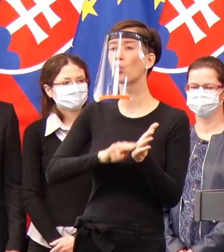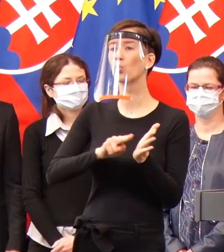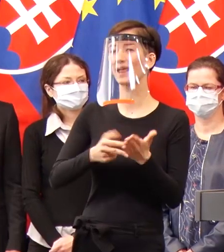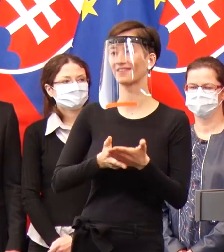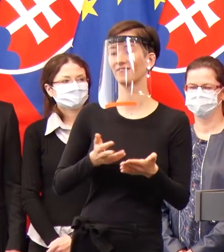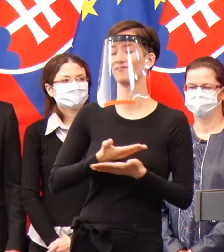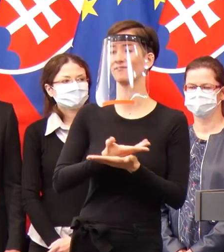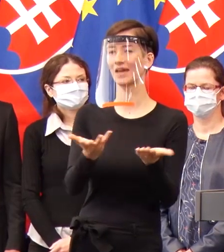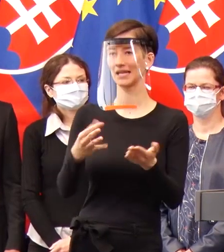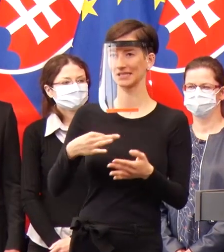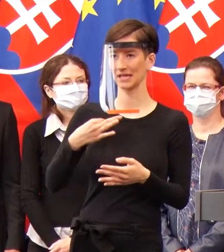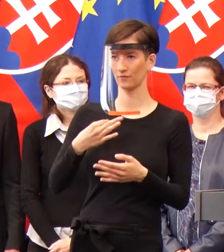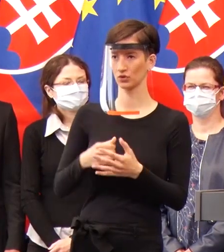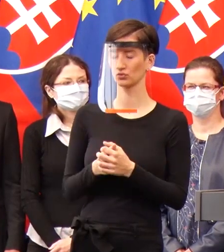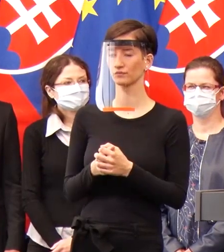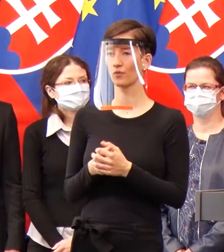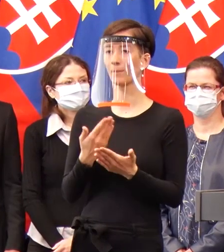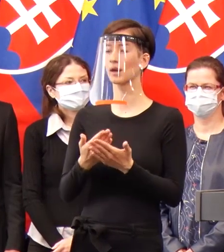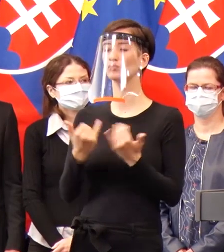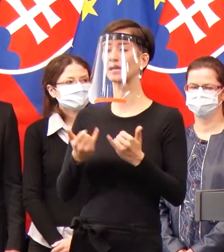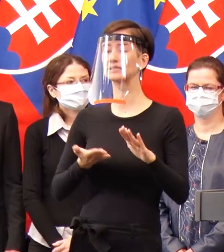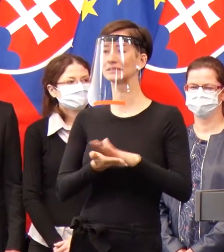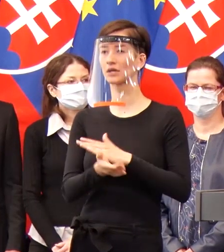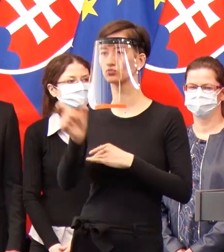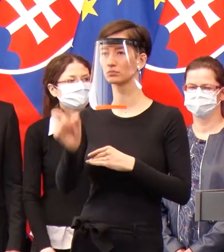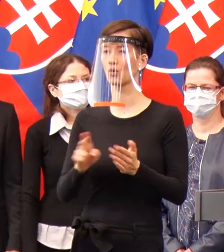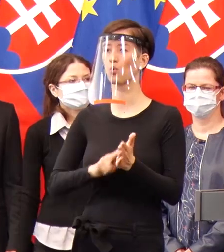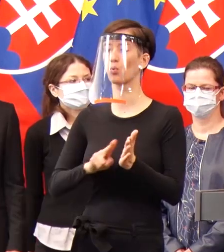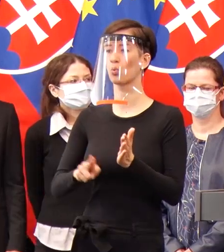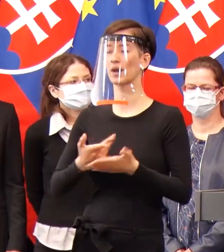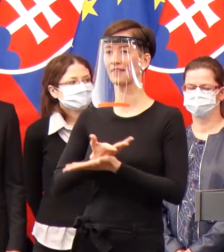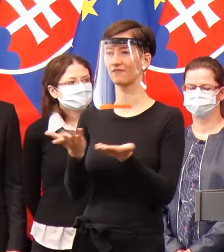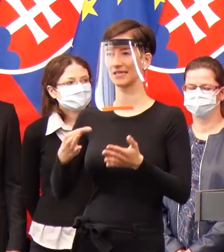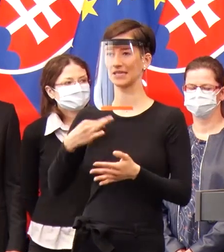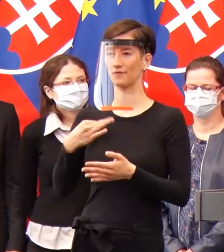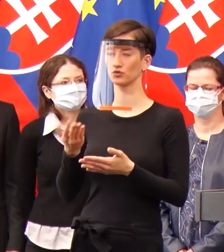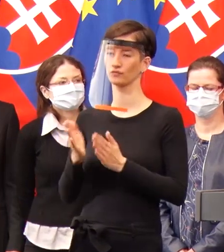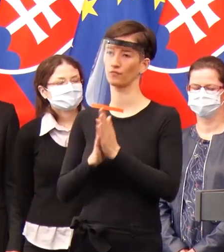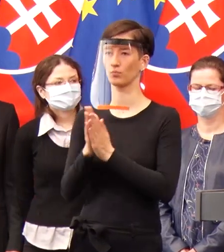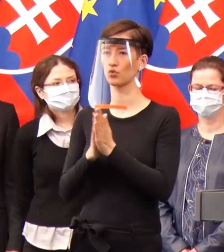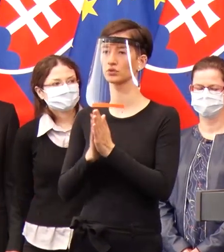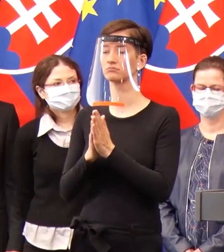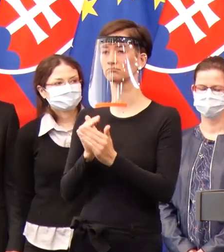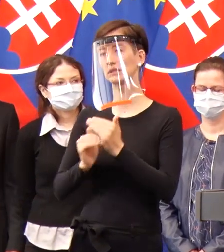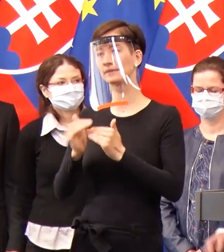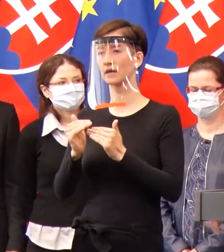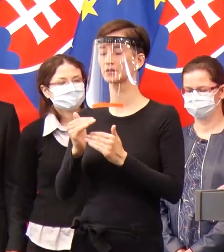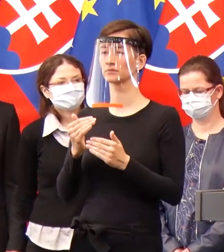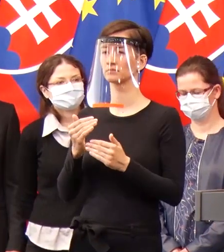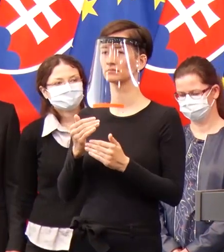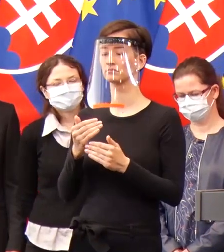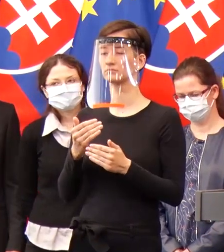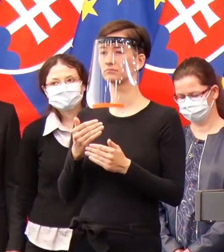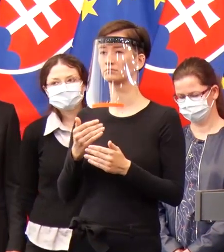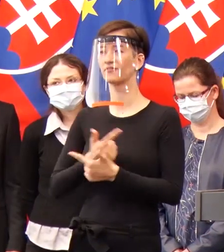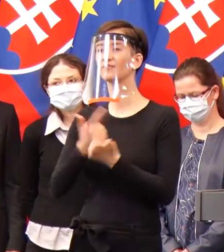A preto by som teraz poprosil zástupcu úradu verejného zdravotníctva, aby nám objasnil, aký to má